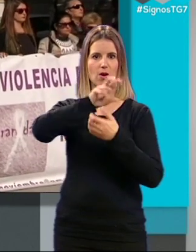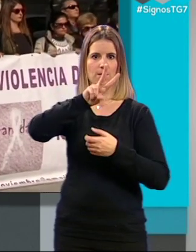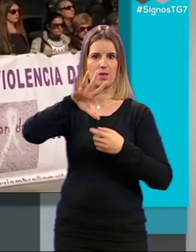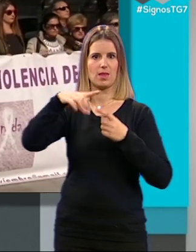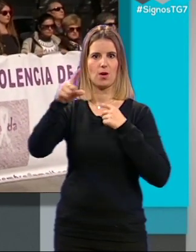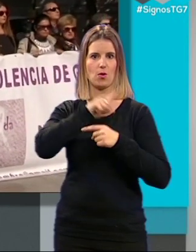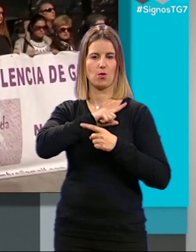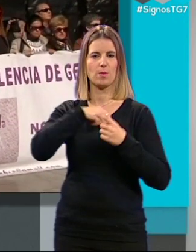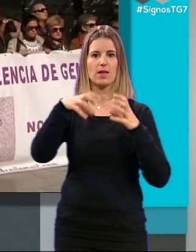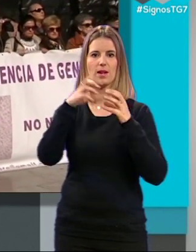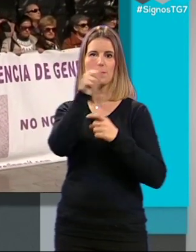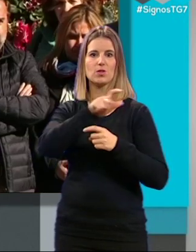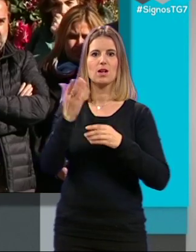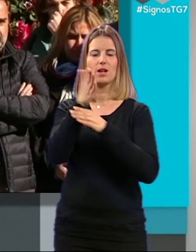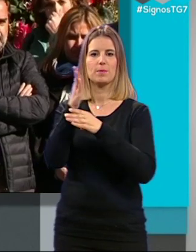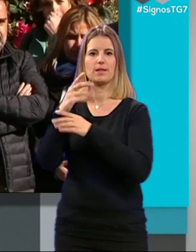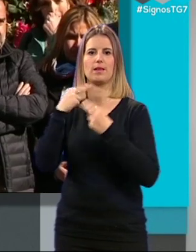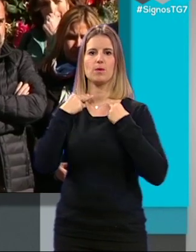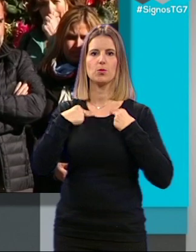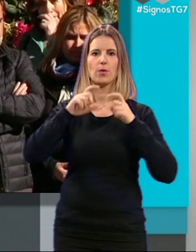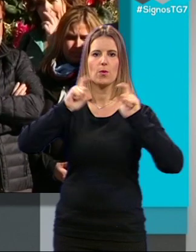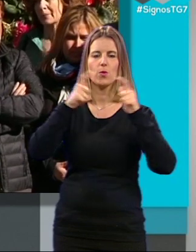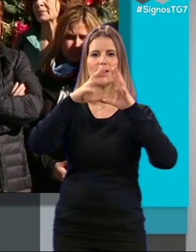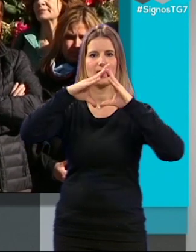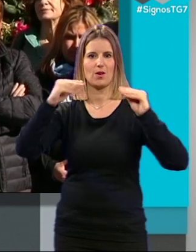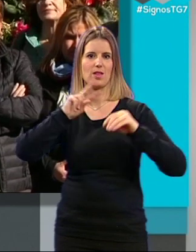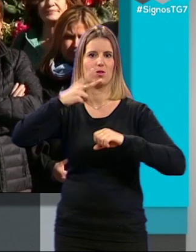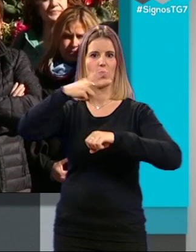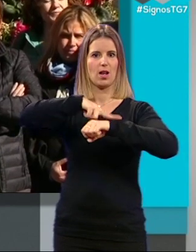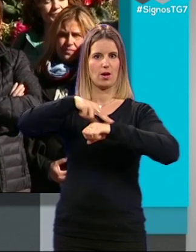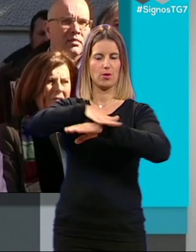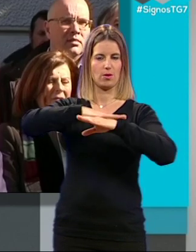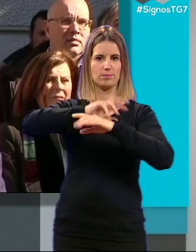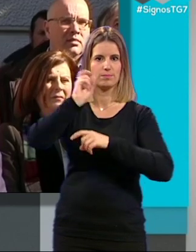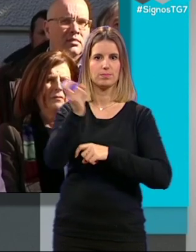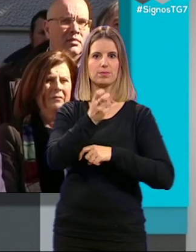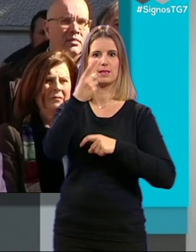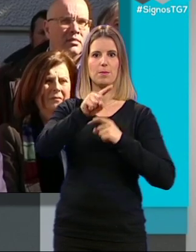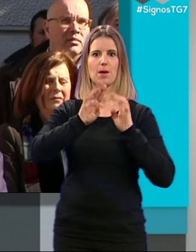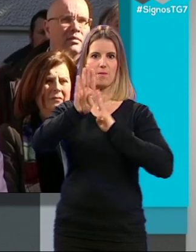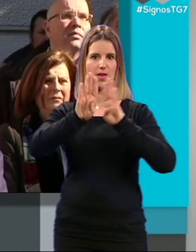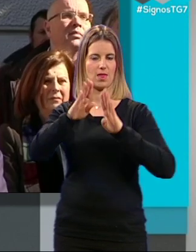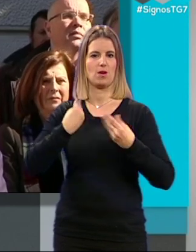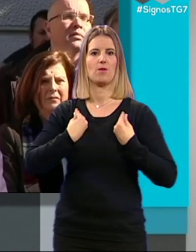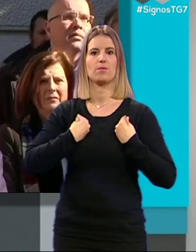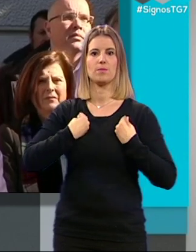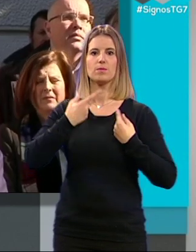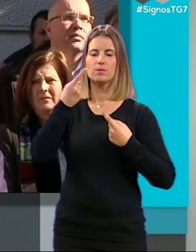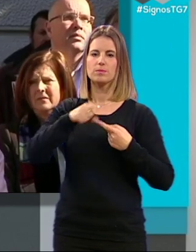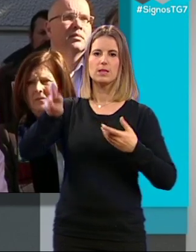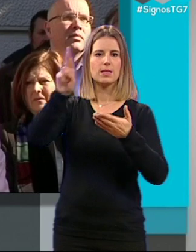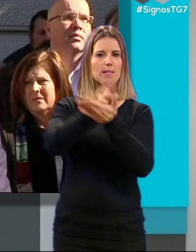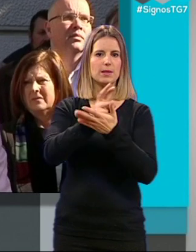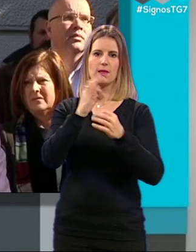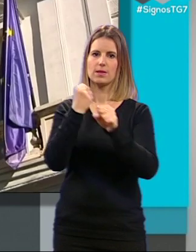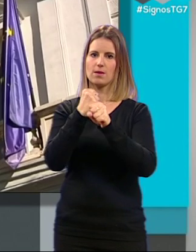de noviembre de Granada y representantes de Diputación junto a Andalucía y su delegación del gobierno, entre otras, además de vecinos y vecinas, han incidido en que hay que